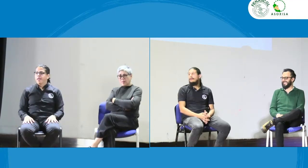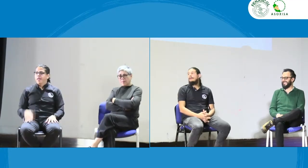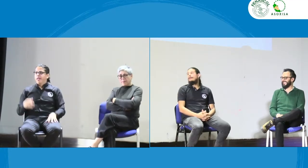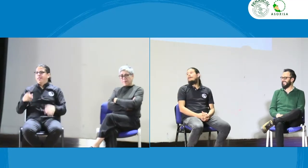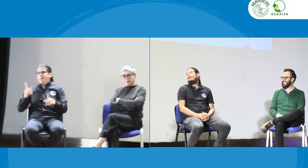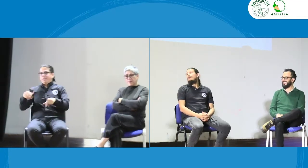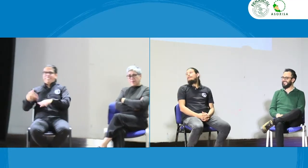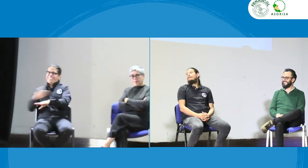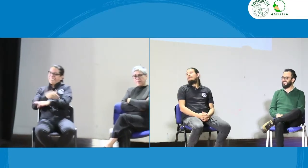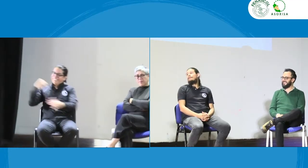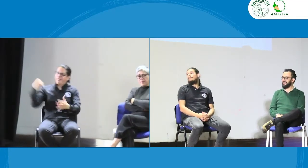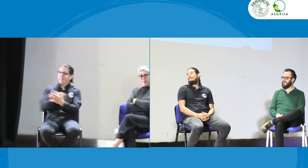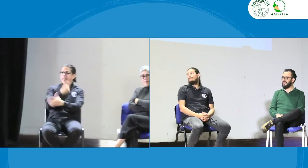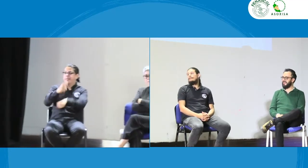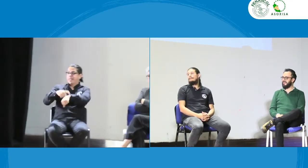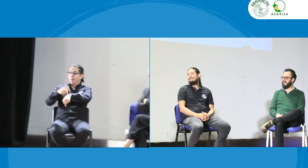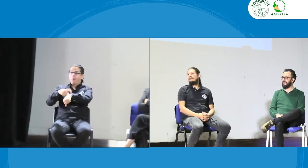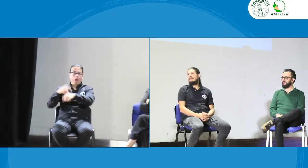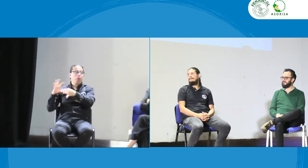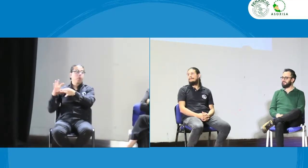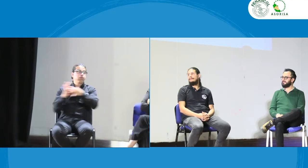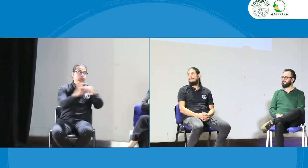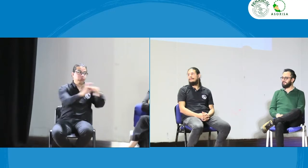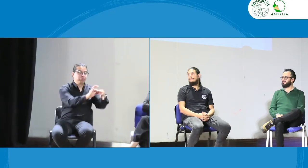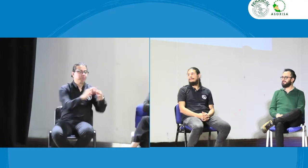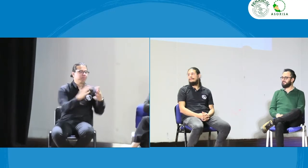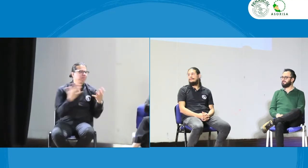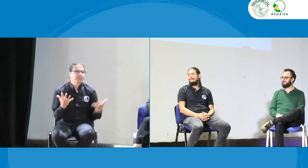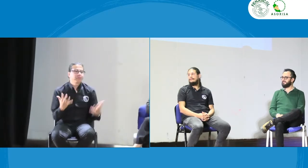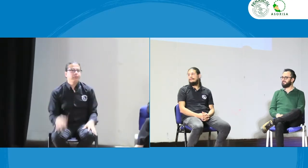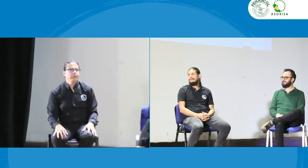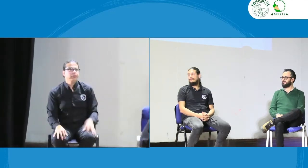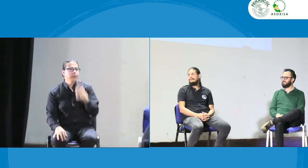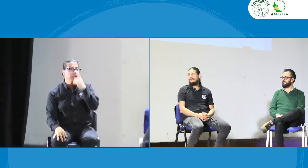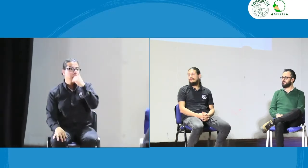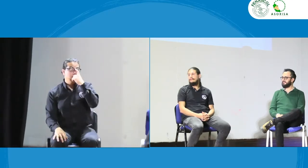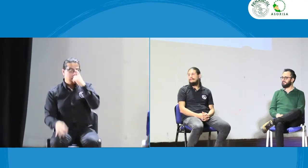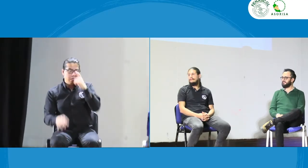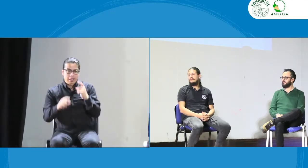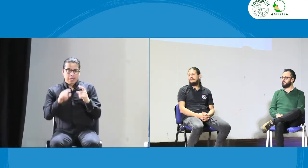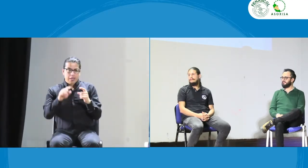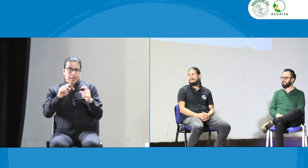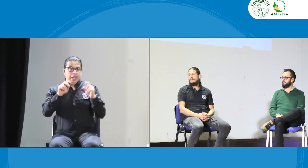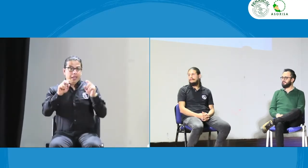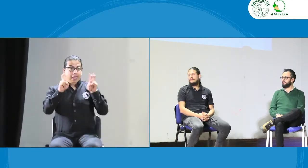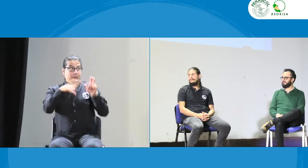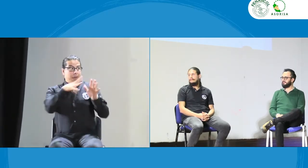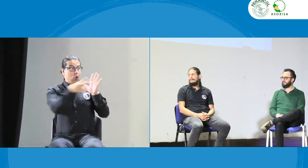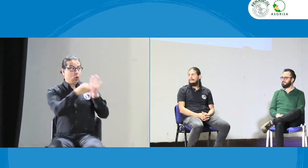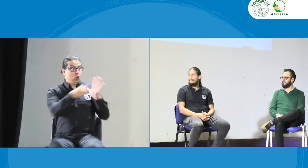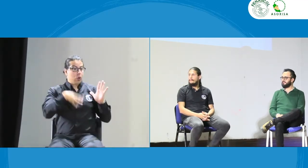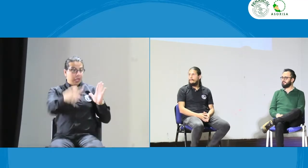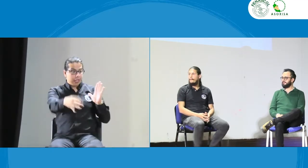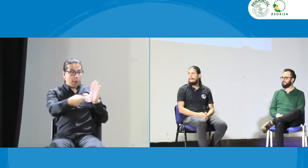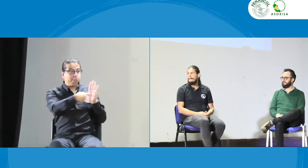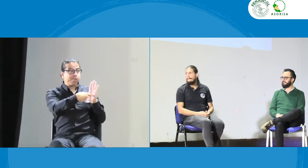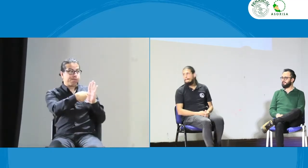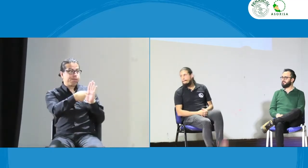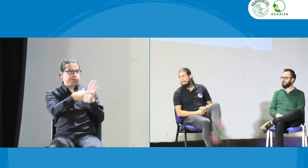respuestas sean un poco concisas. Entonces, pues ahí lámamos obviamente el tema del tiempo. Entonces, en este código